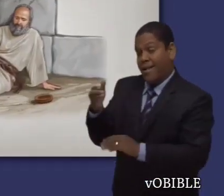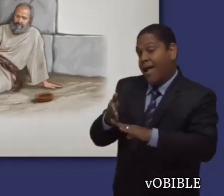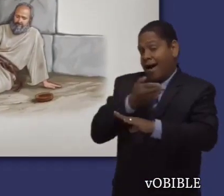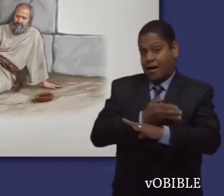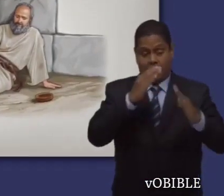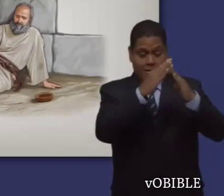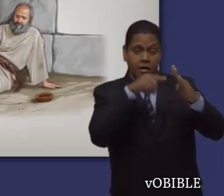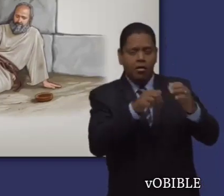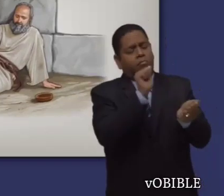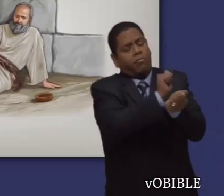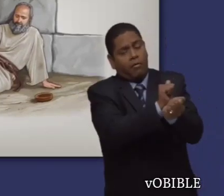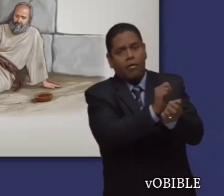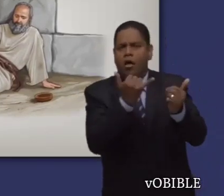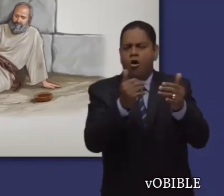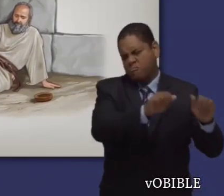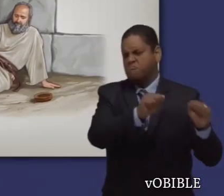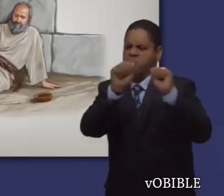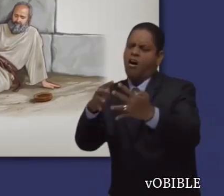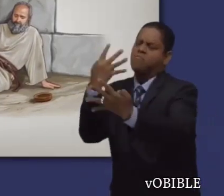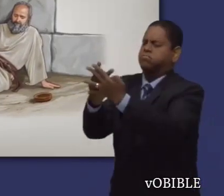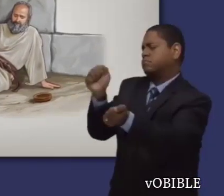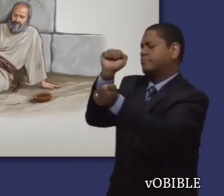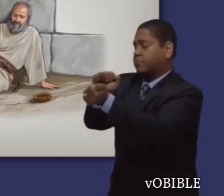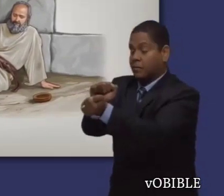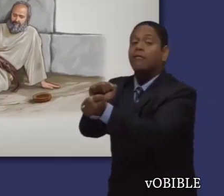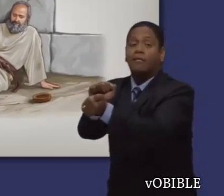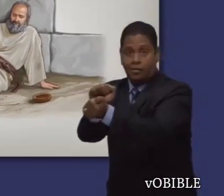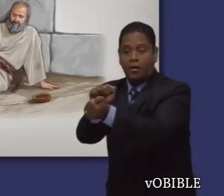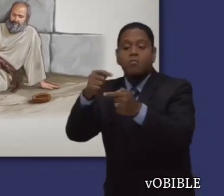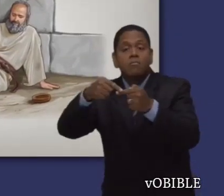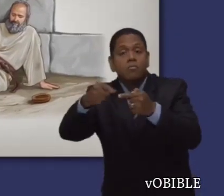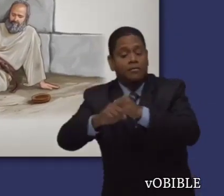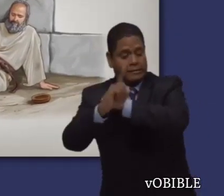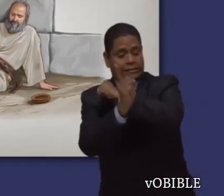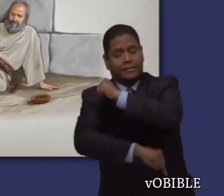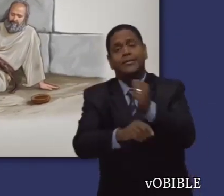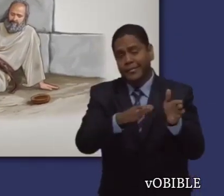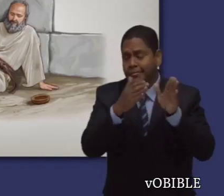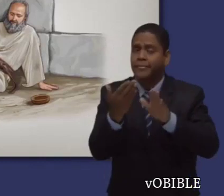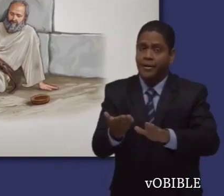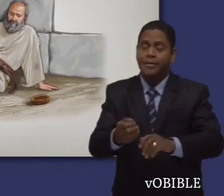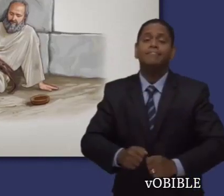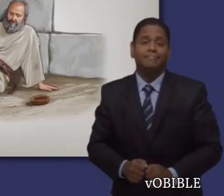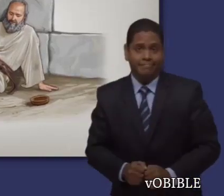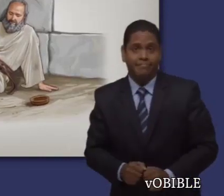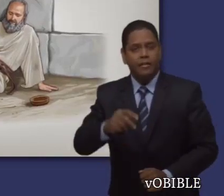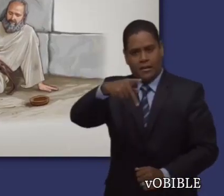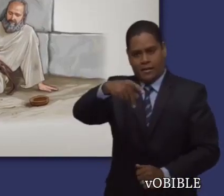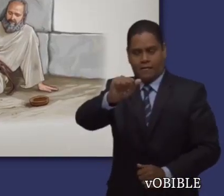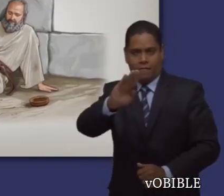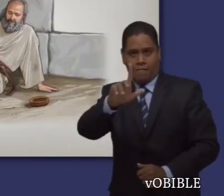La primera vez estuvo bajo arresto domiciliario. Pero ahora su situación era mucho más grave.